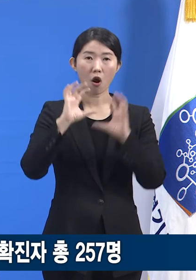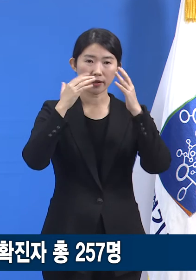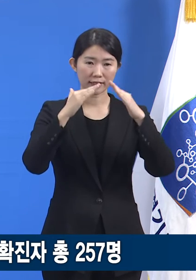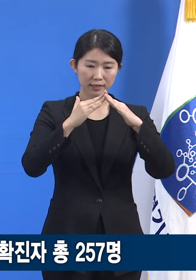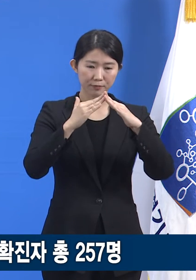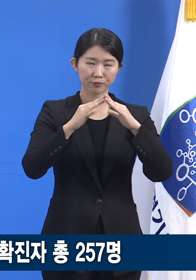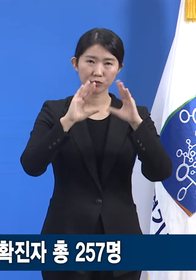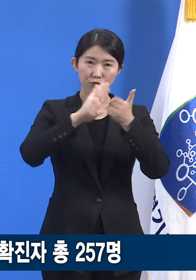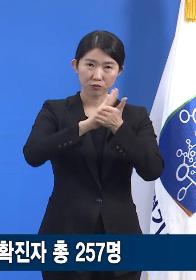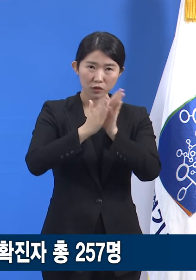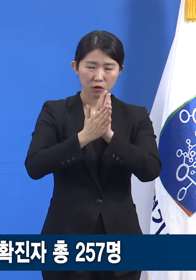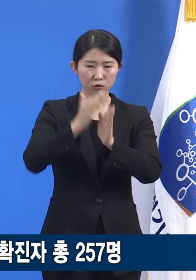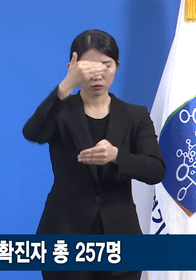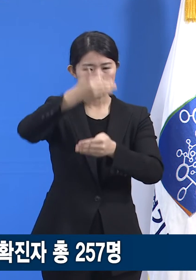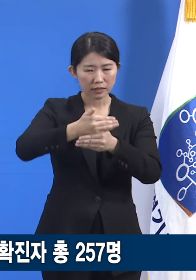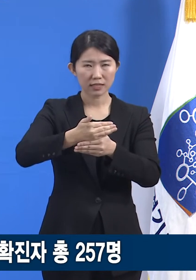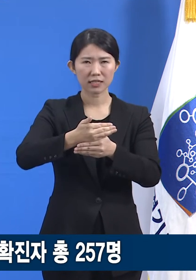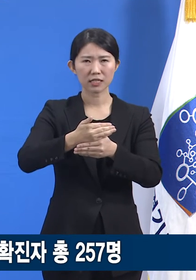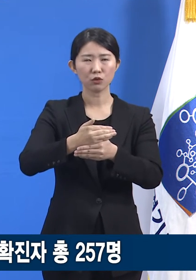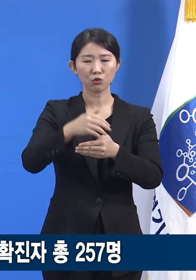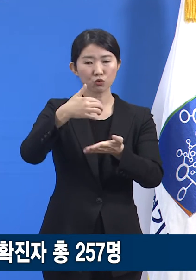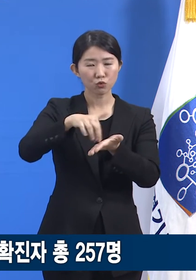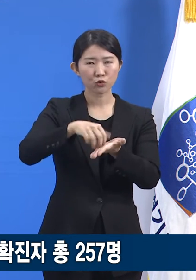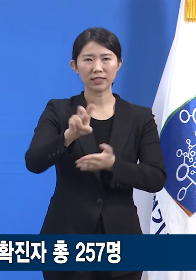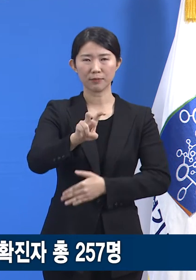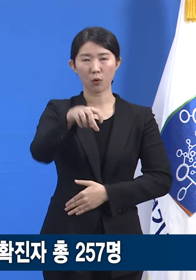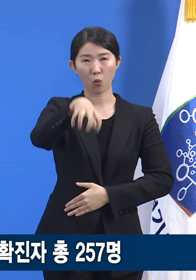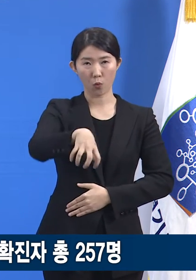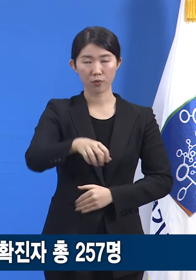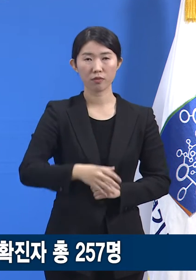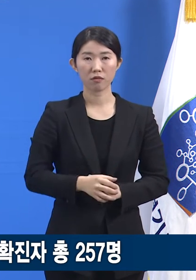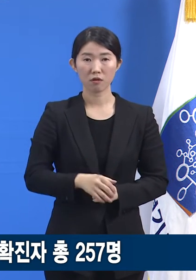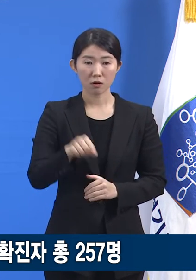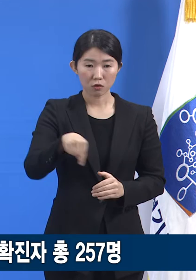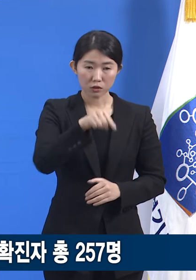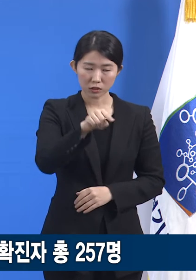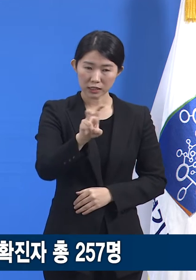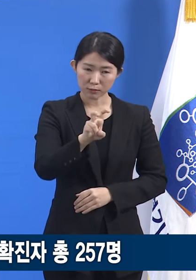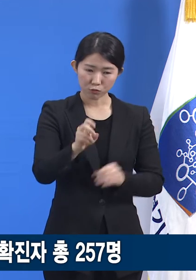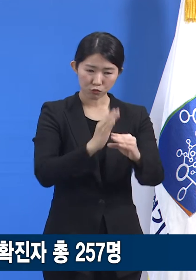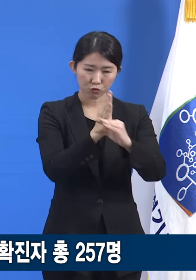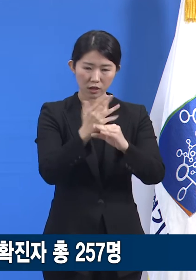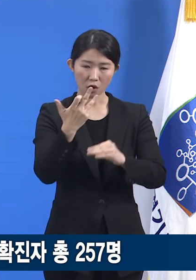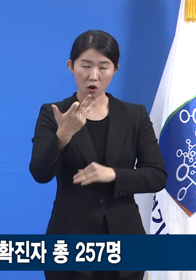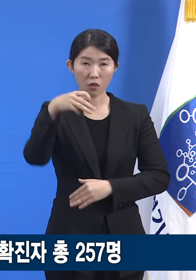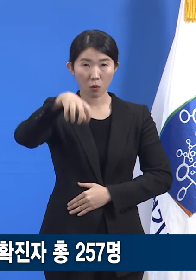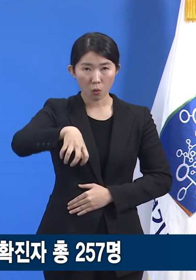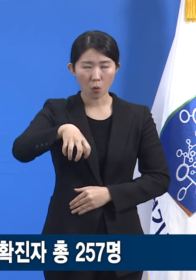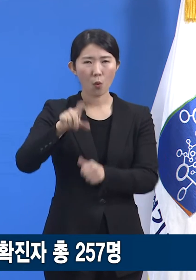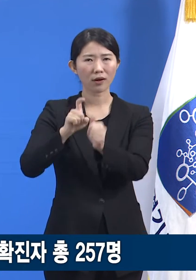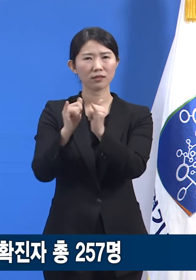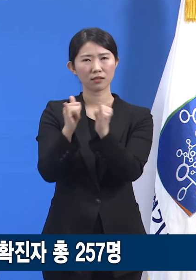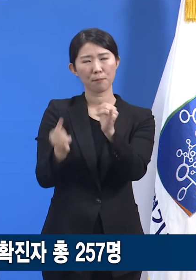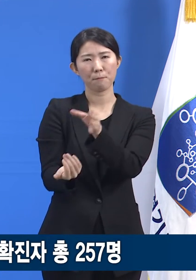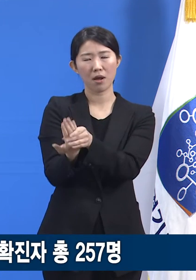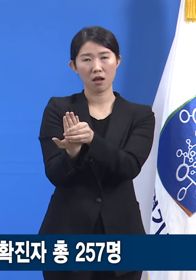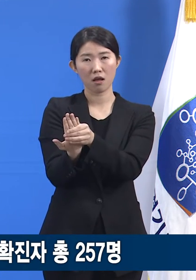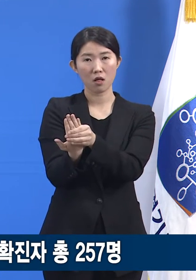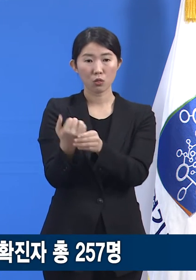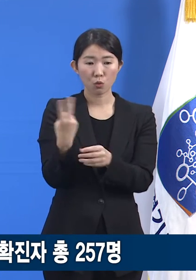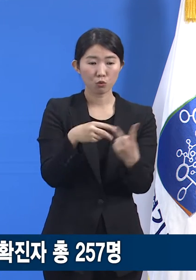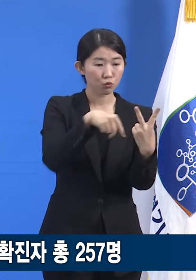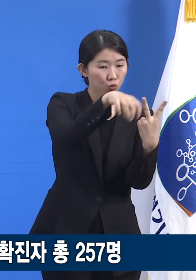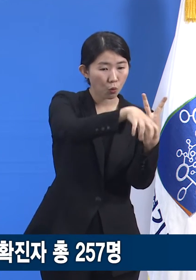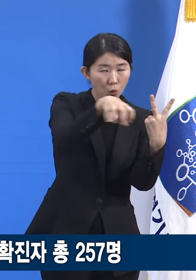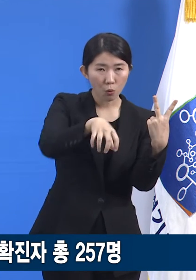중입니다. 그 중 18개 소는 확진자가 발생했던 곳이고 2개 소는 접촉자가 속해 있어